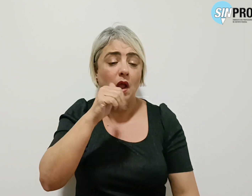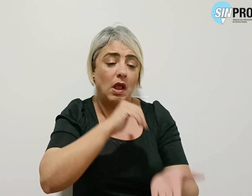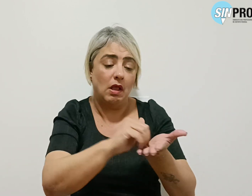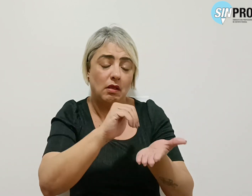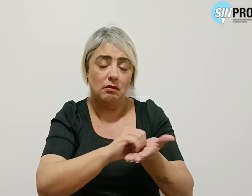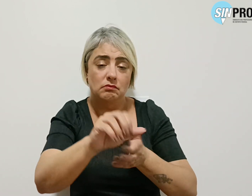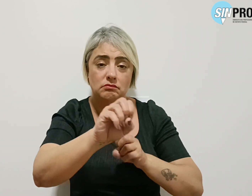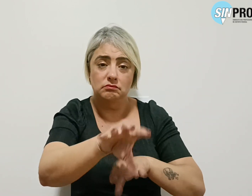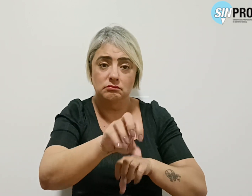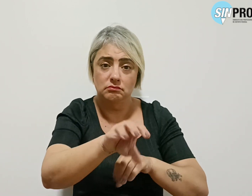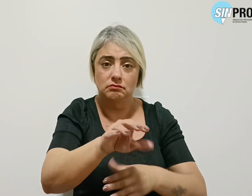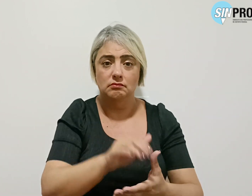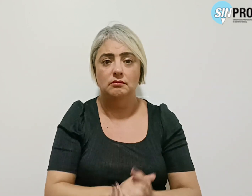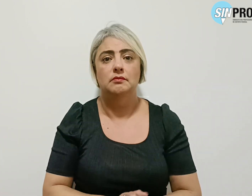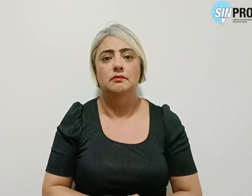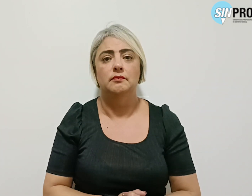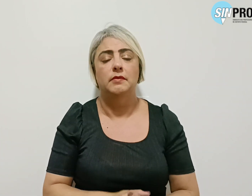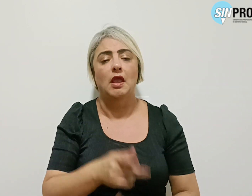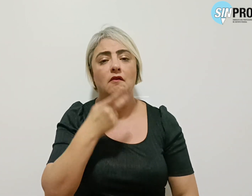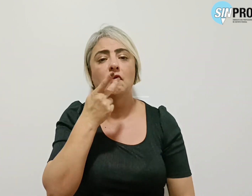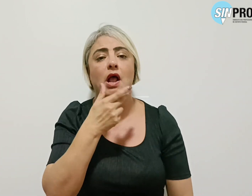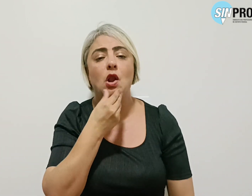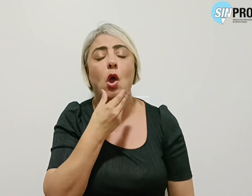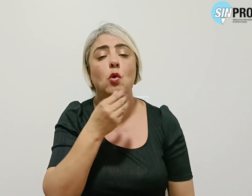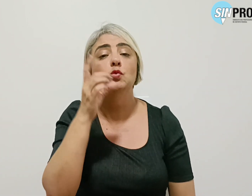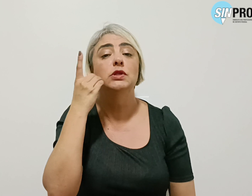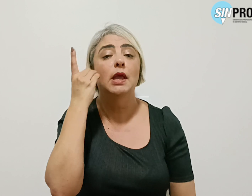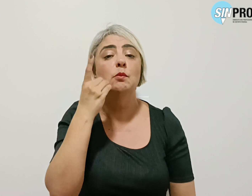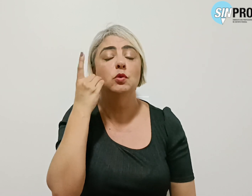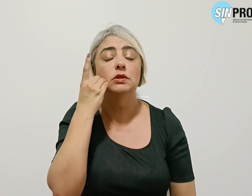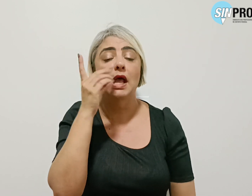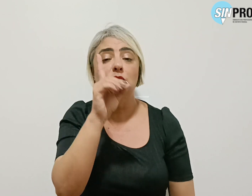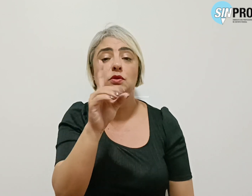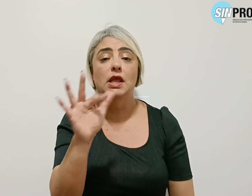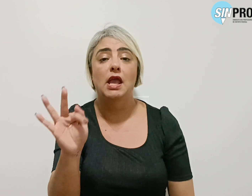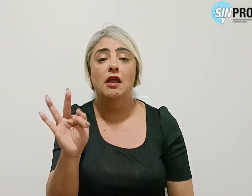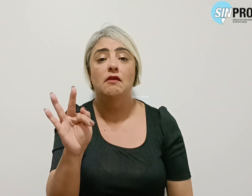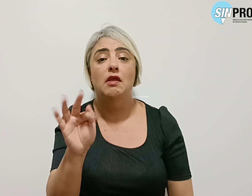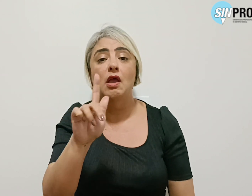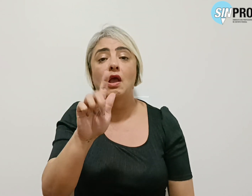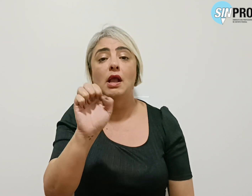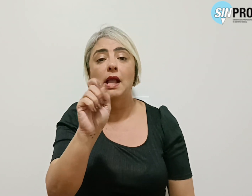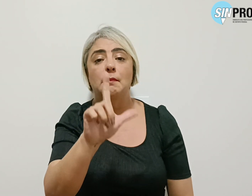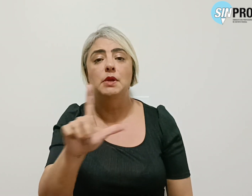de Educação, disse o deputado distrital Gabriel Magno.